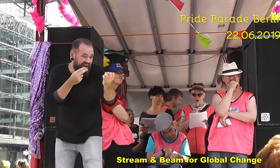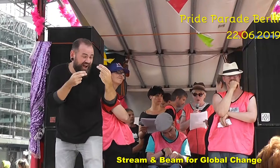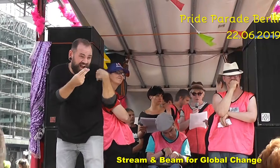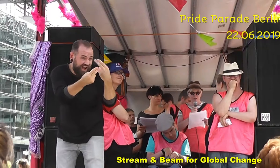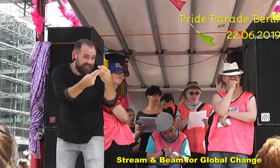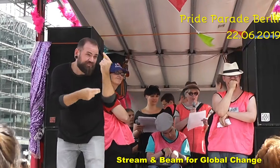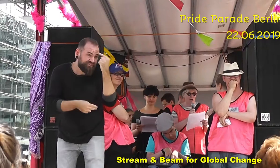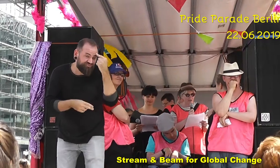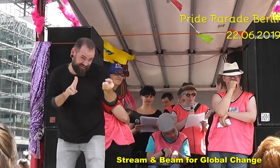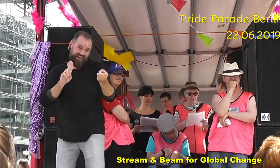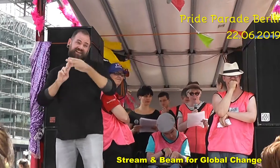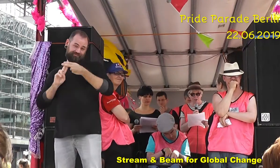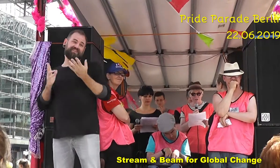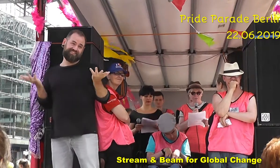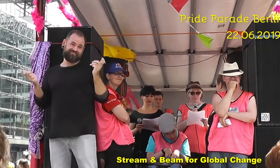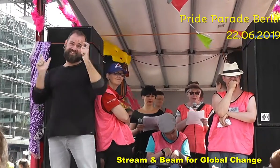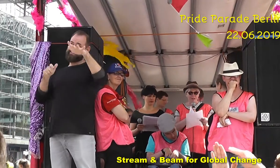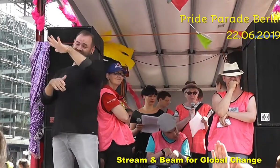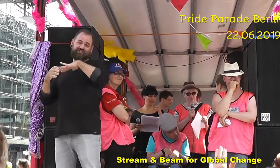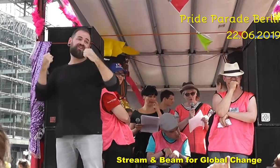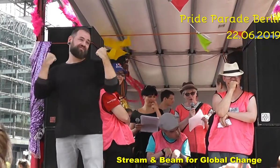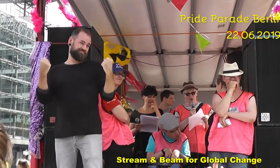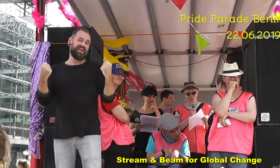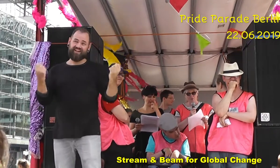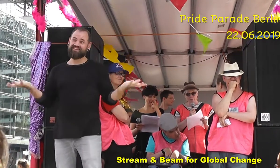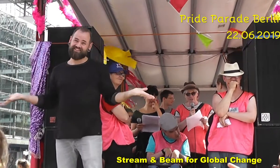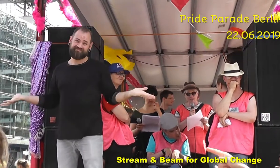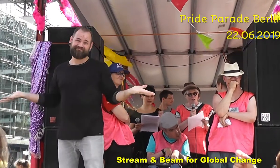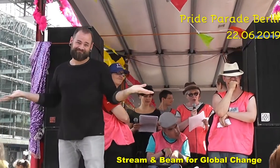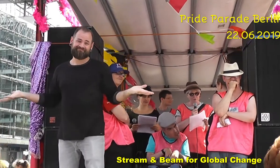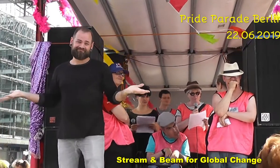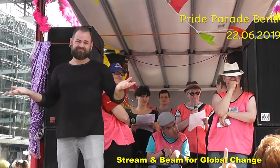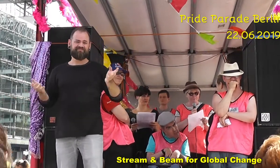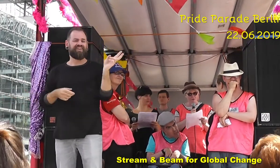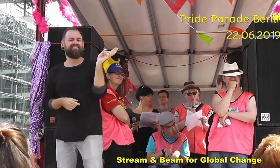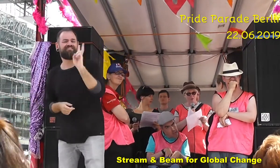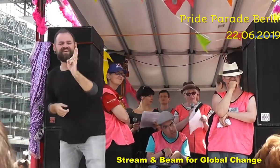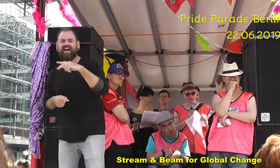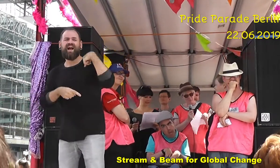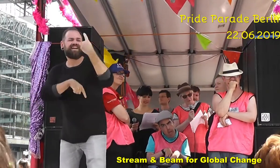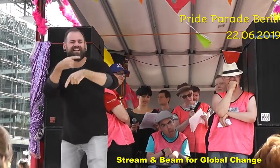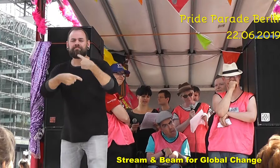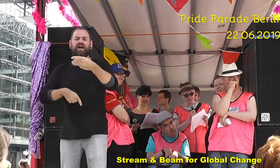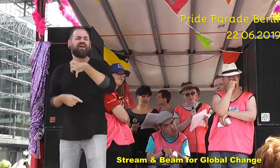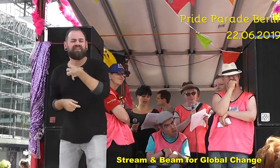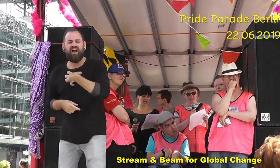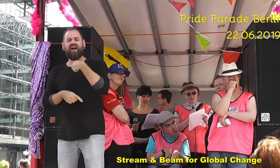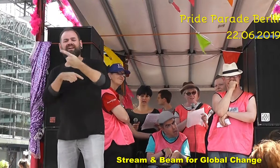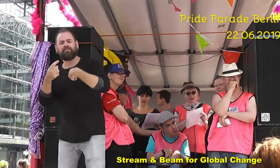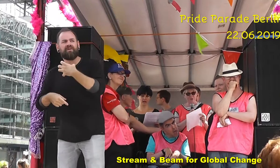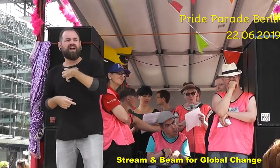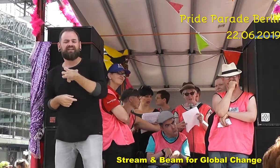Auch chronisch kranke Menschen kämpfen oft mit den Normen. Und sie kämpfen damit,